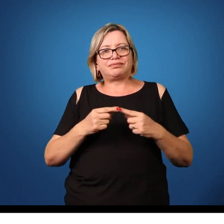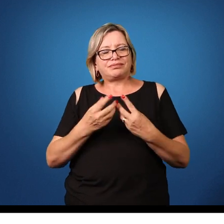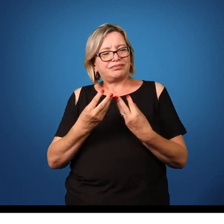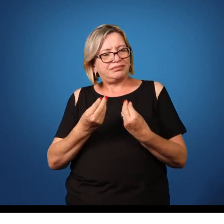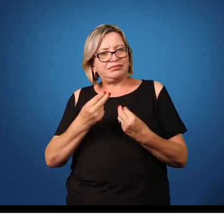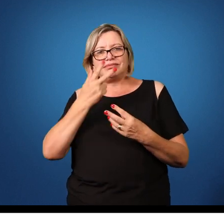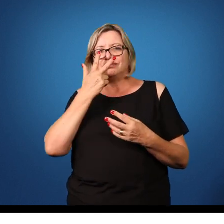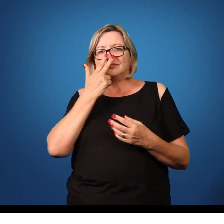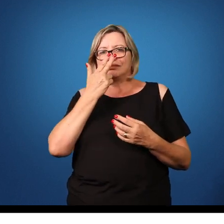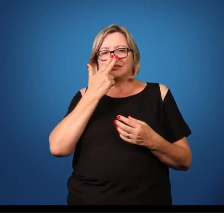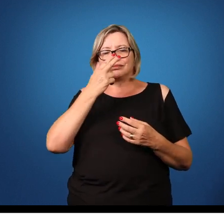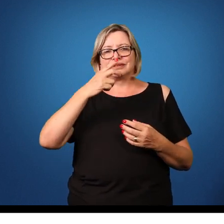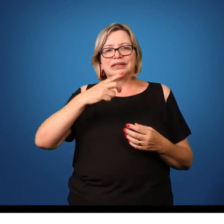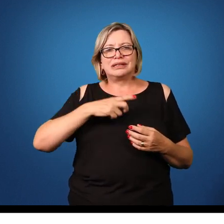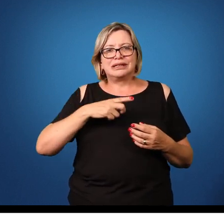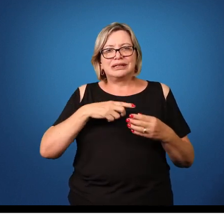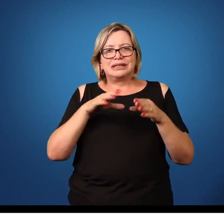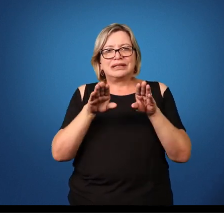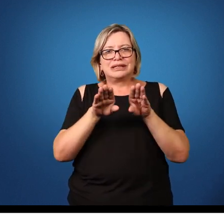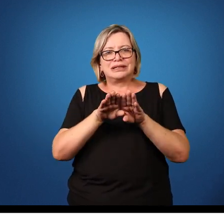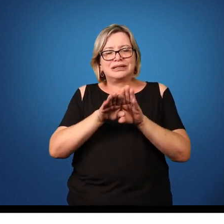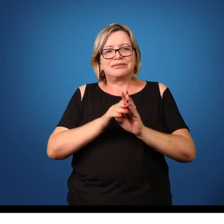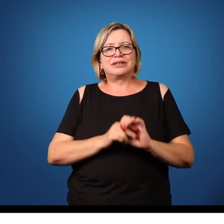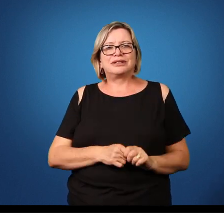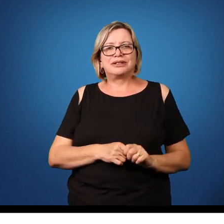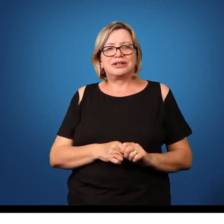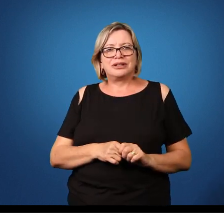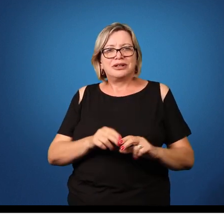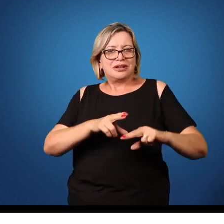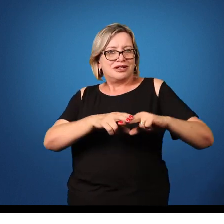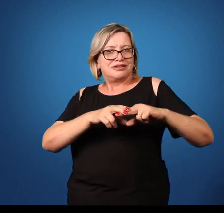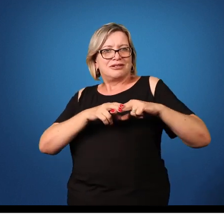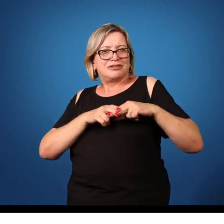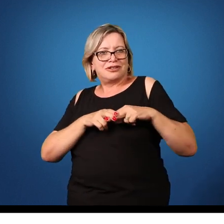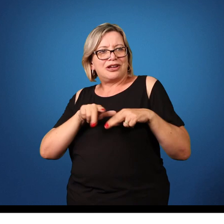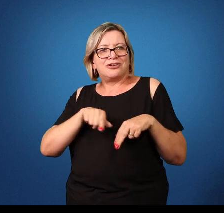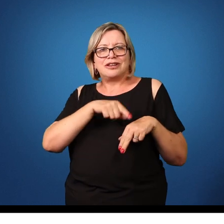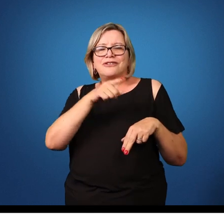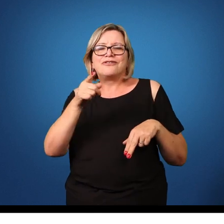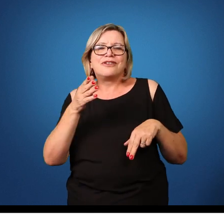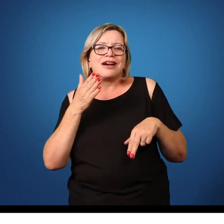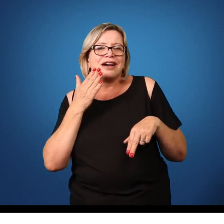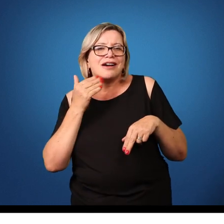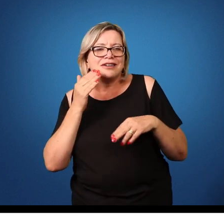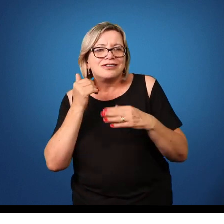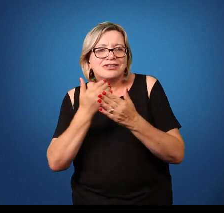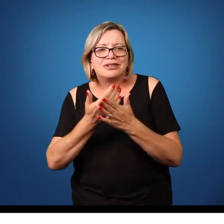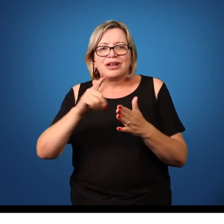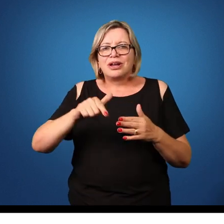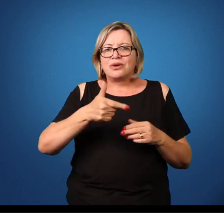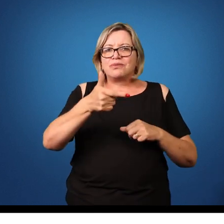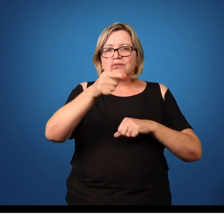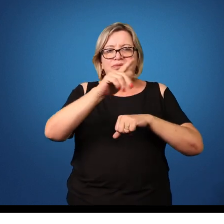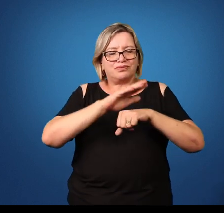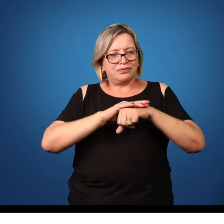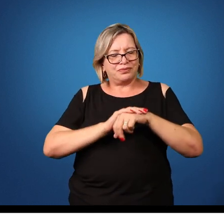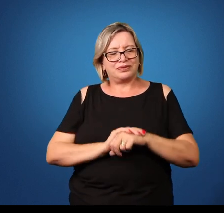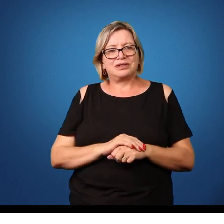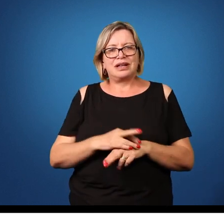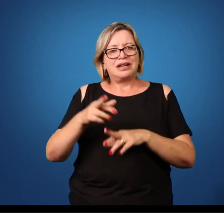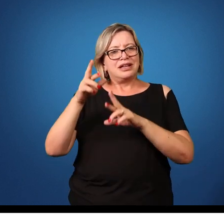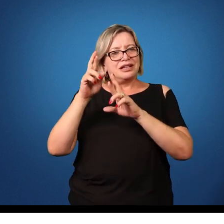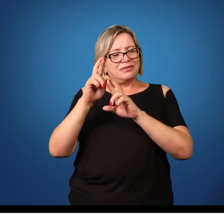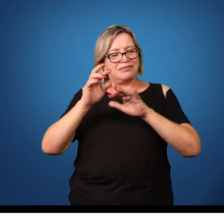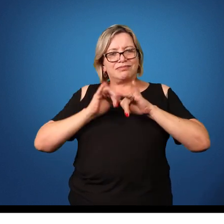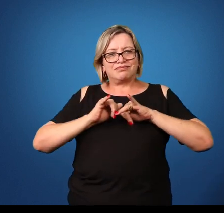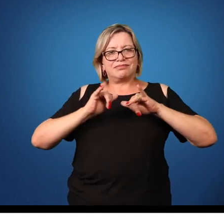semelhanças estão relacionadas e isso facilita o estudo de vocês das outras doenças, ok? Então pessoal, espero que essas informações